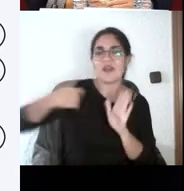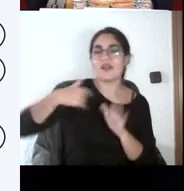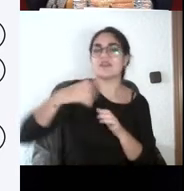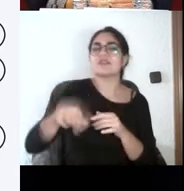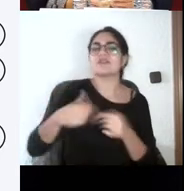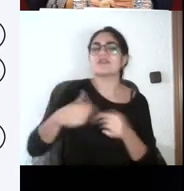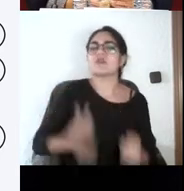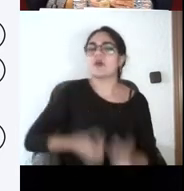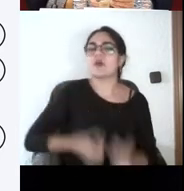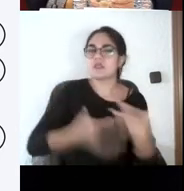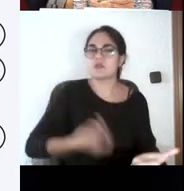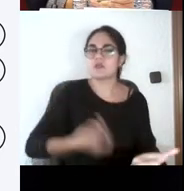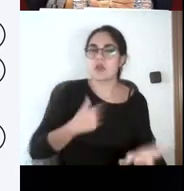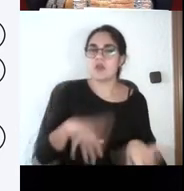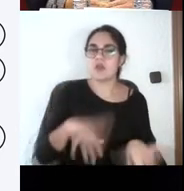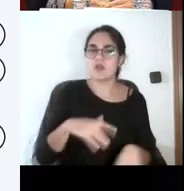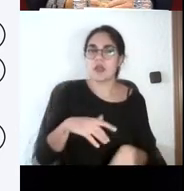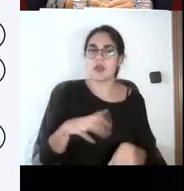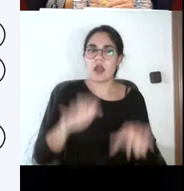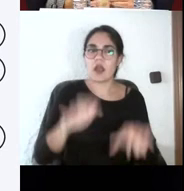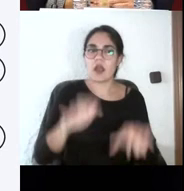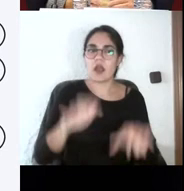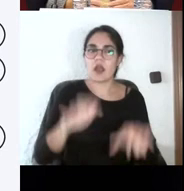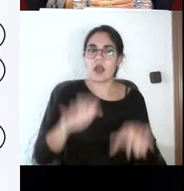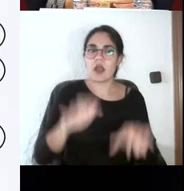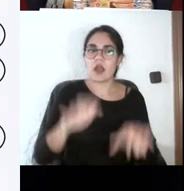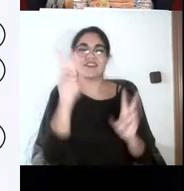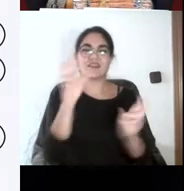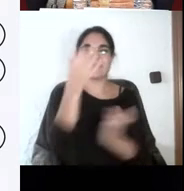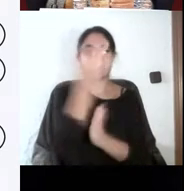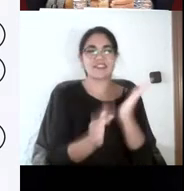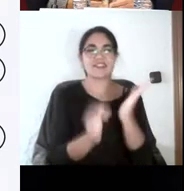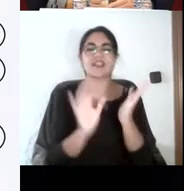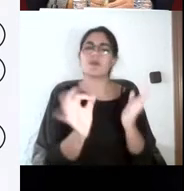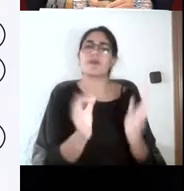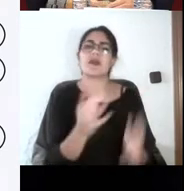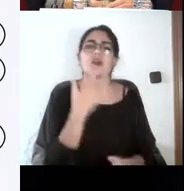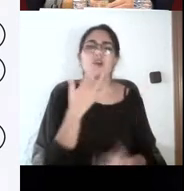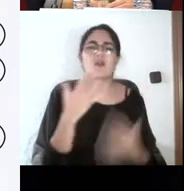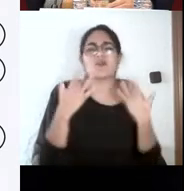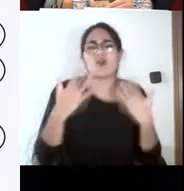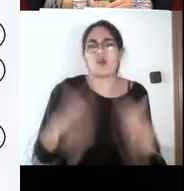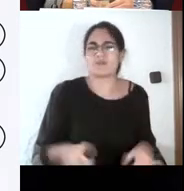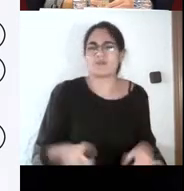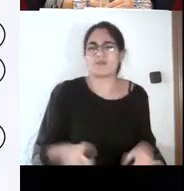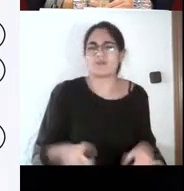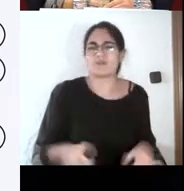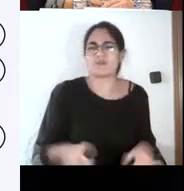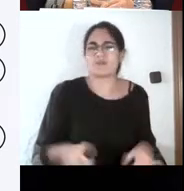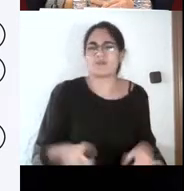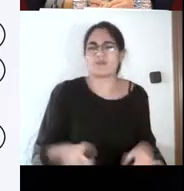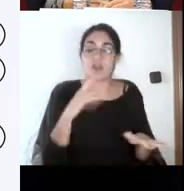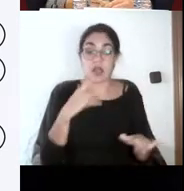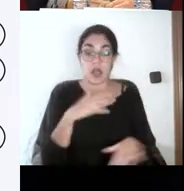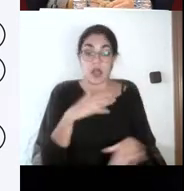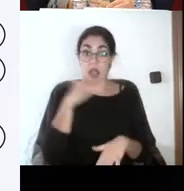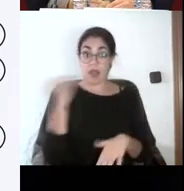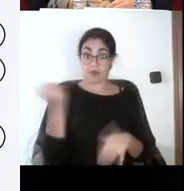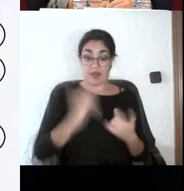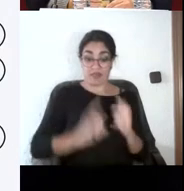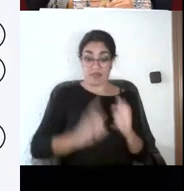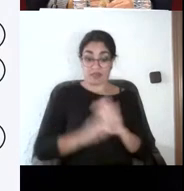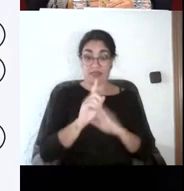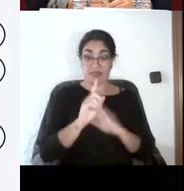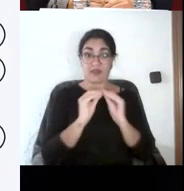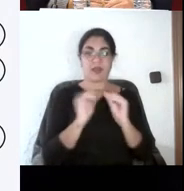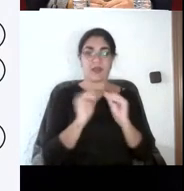eso lo estamos perdiendo. Yo creo que ahora con la forma del test, que es más objetiva, estamos perdiendo también la habilidad de explicar los conceptos aprendidos en el